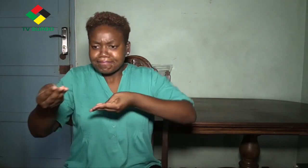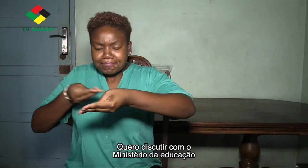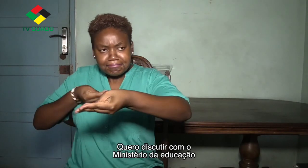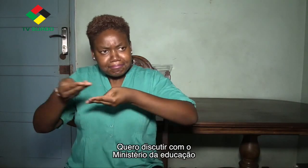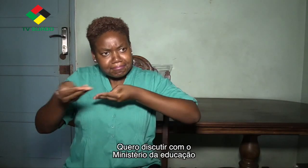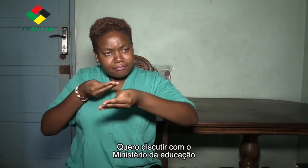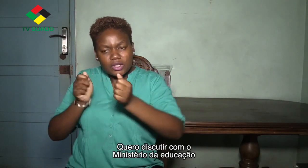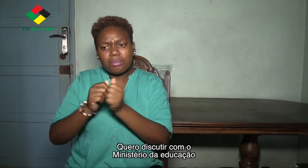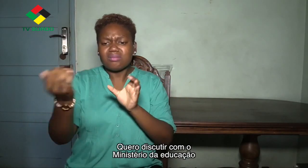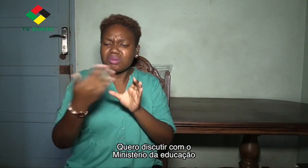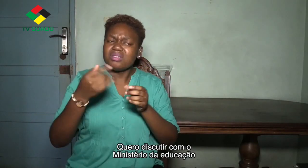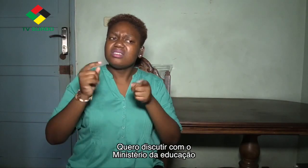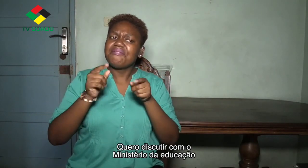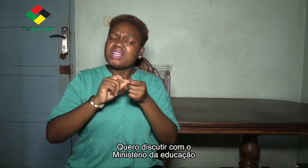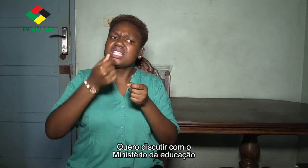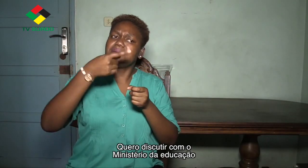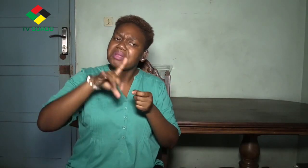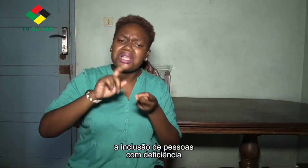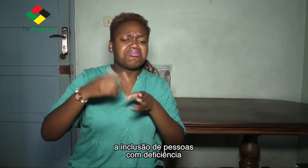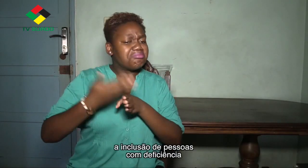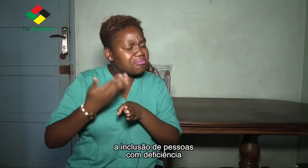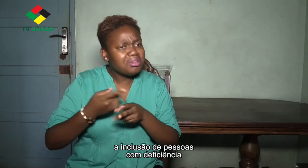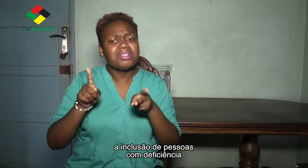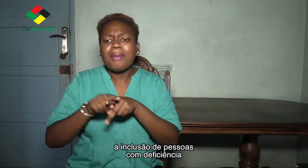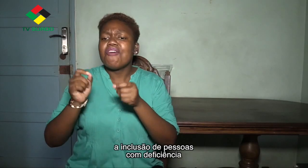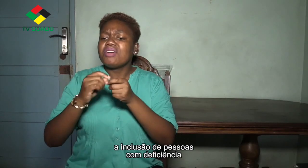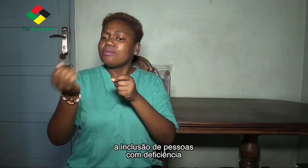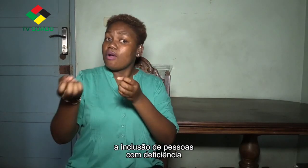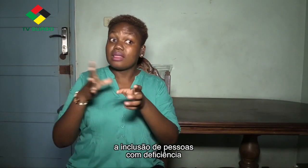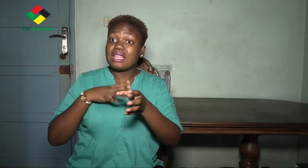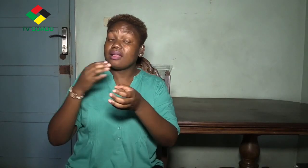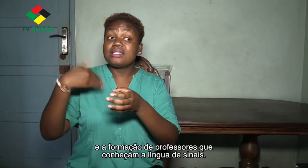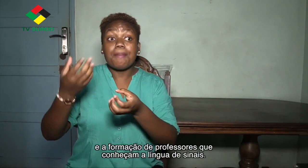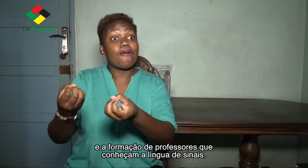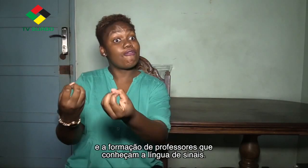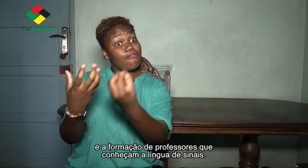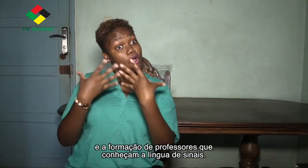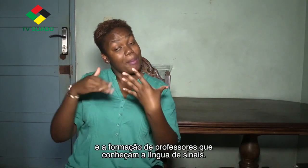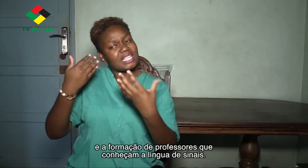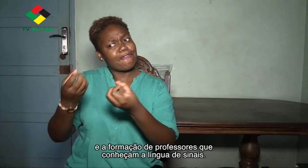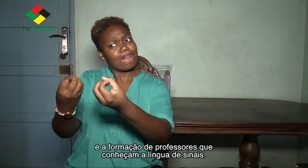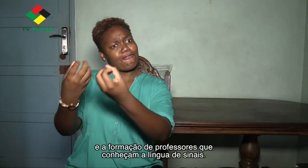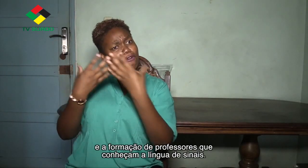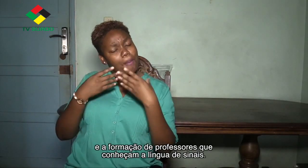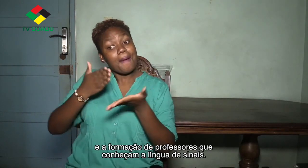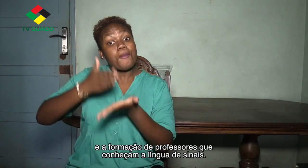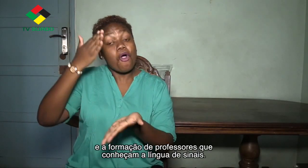Quero discutir com o Ministério da Educação a inclusão de pessoas com deficiência e a formação de professores que conheçam a língua de